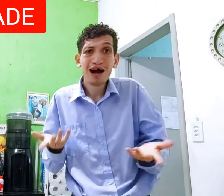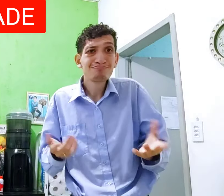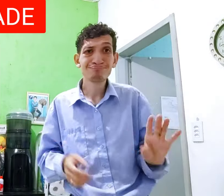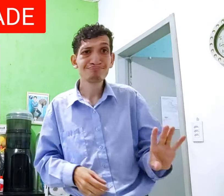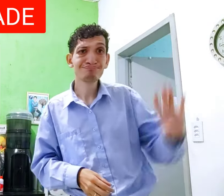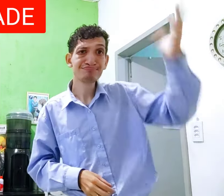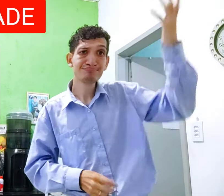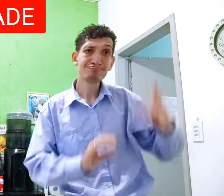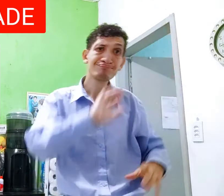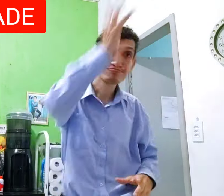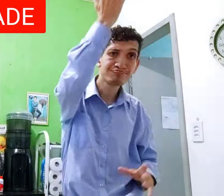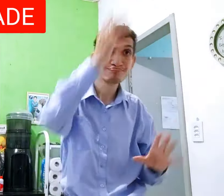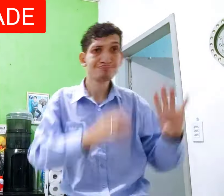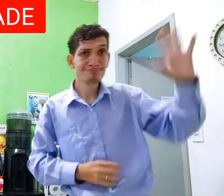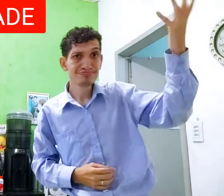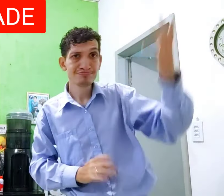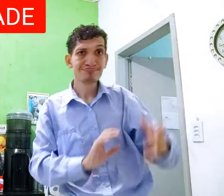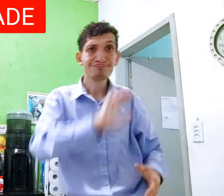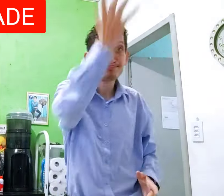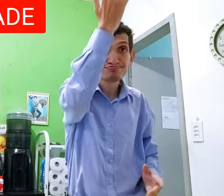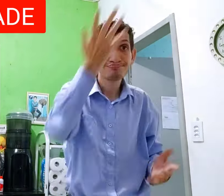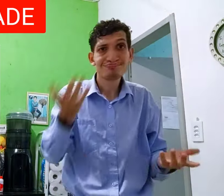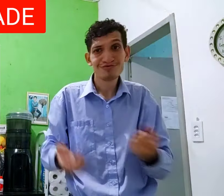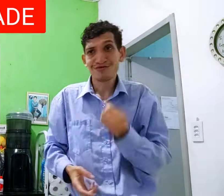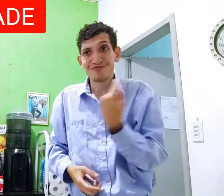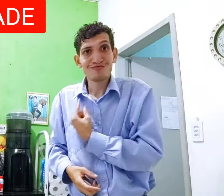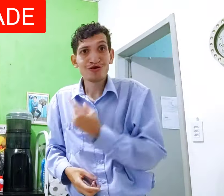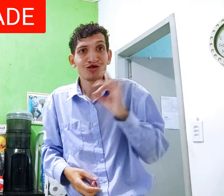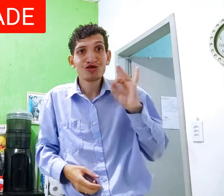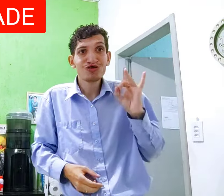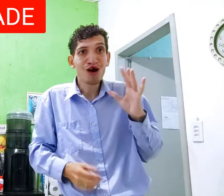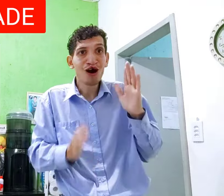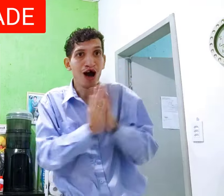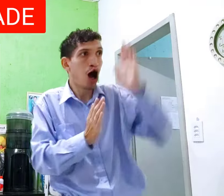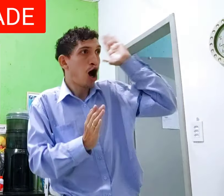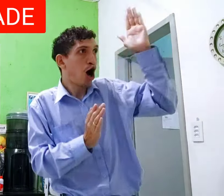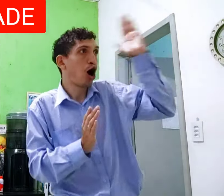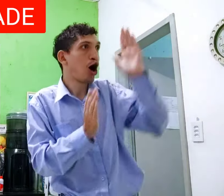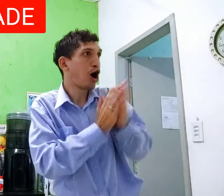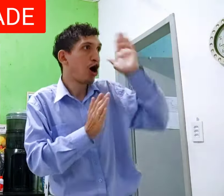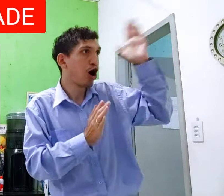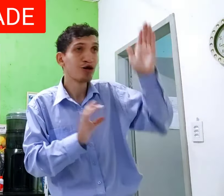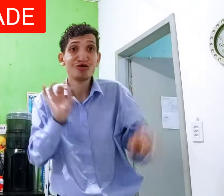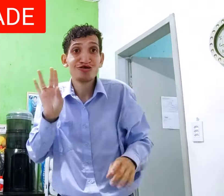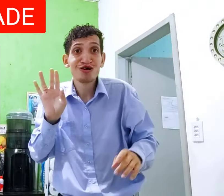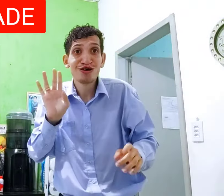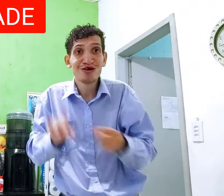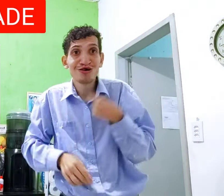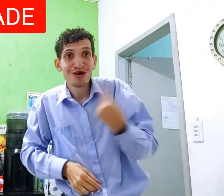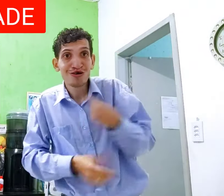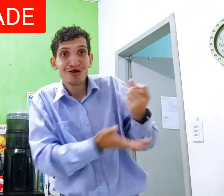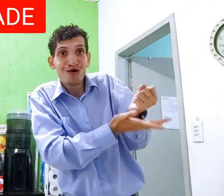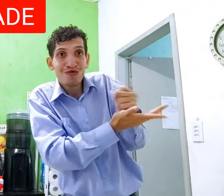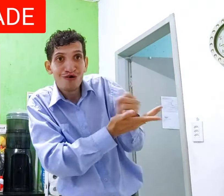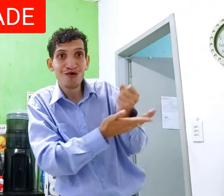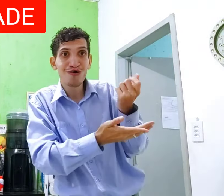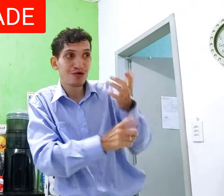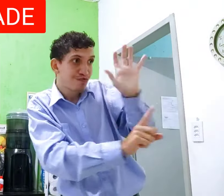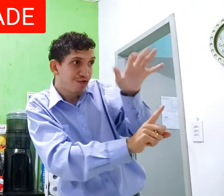Brasil perdeu? Uma causalidade A gente A só passando A gente não